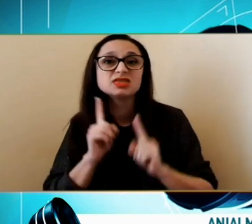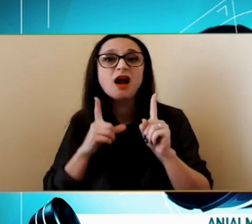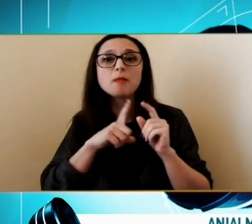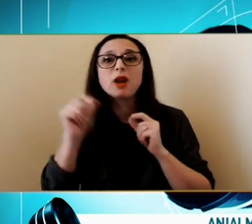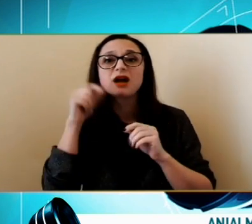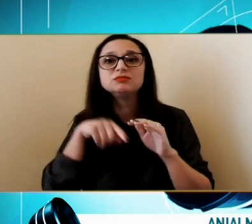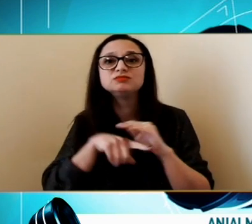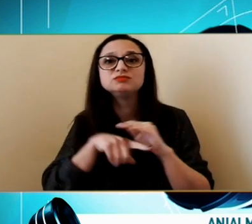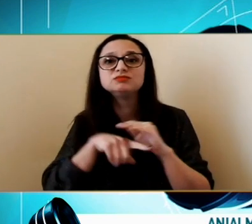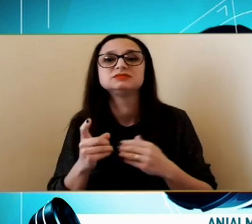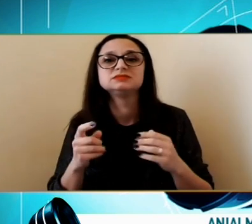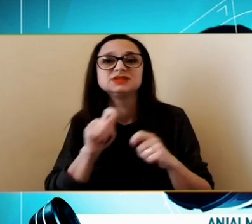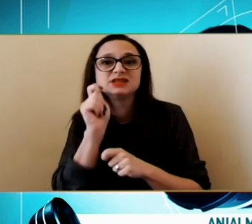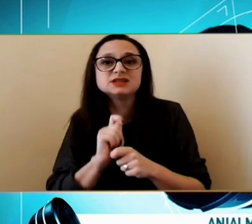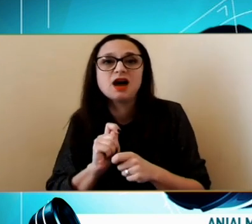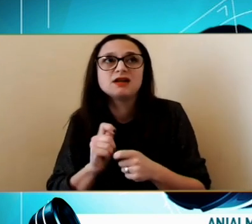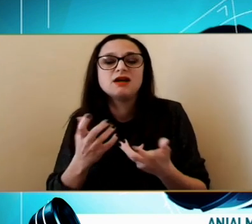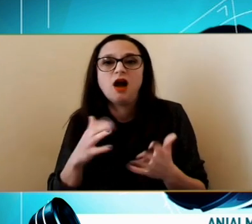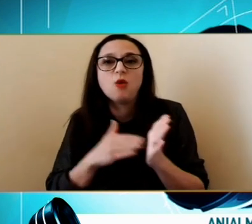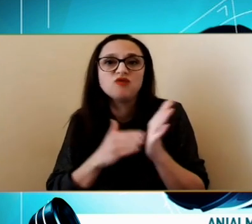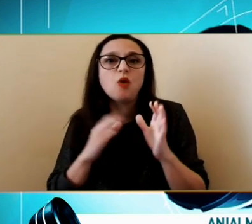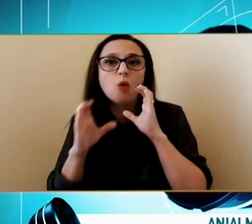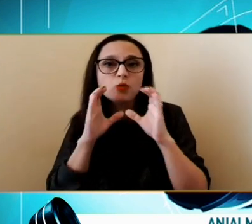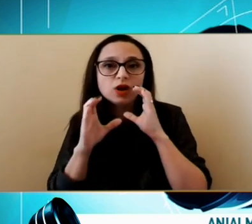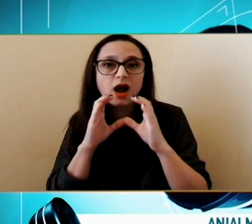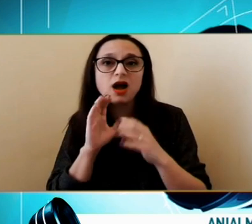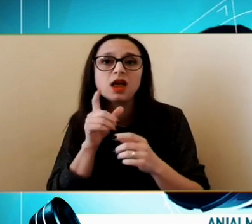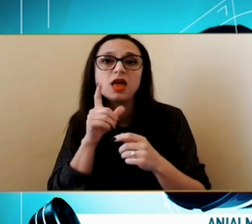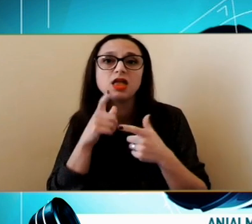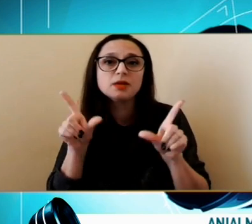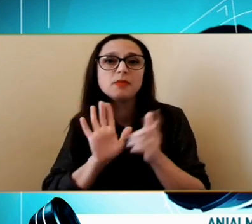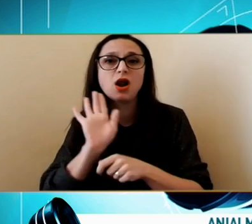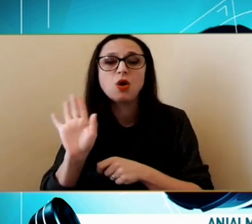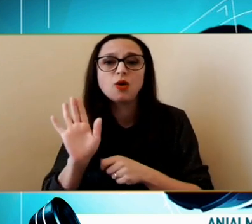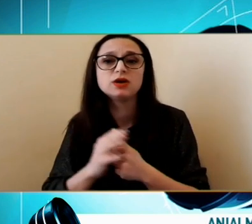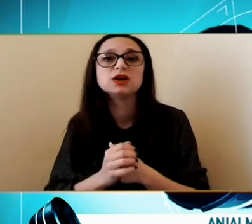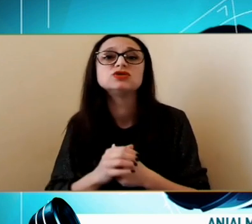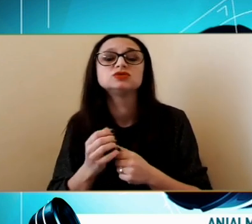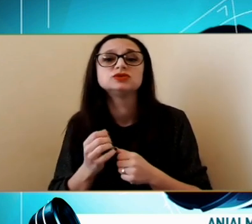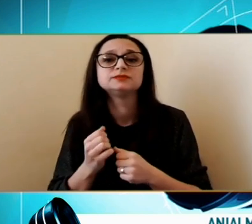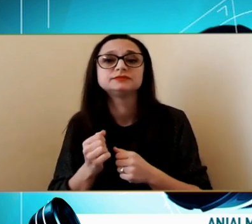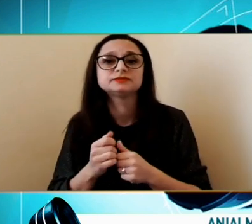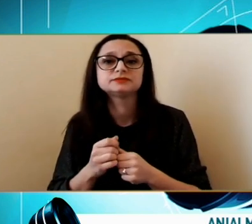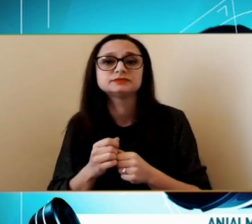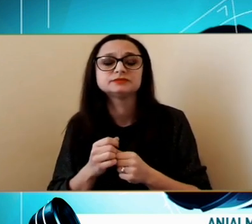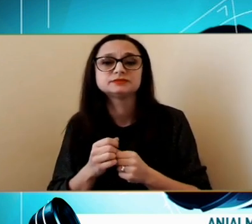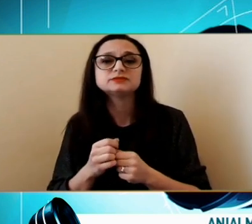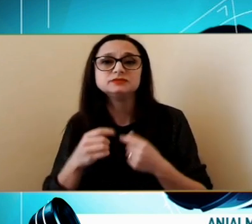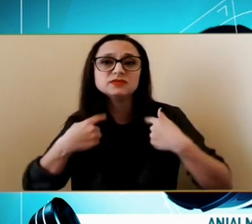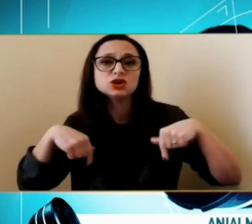nevoie De comunicare Și atunci Ne-am zis că Ajunsurzilor din România Este benefic Pentru ei